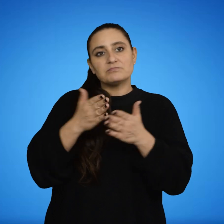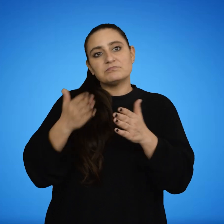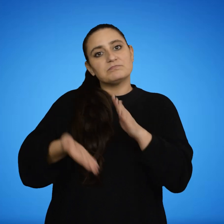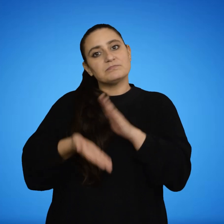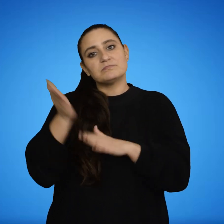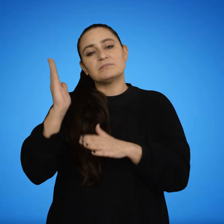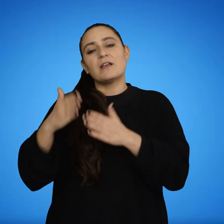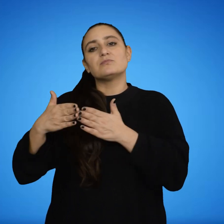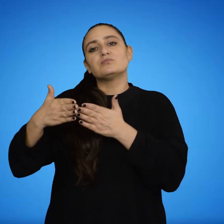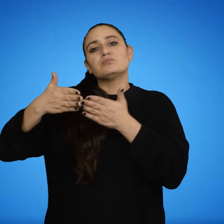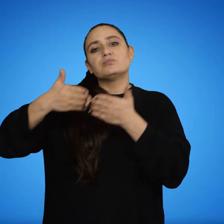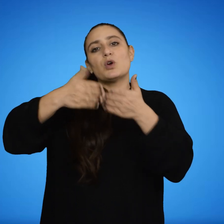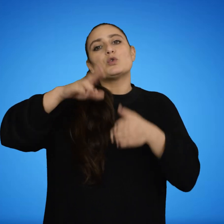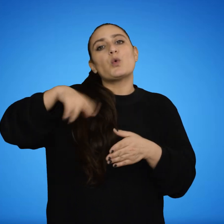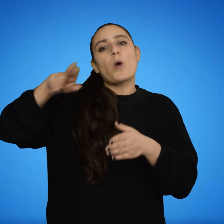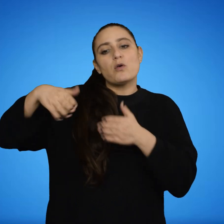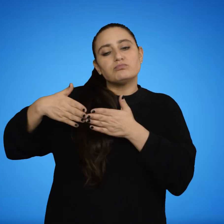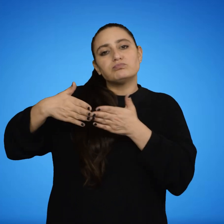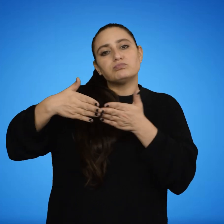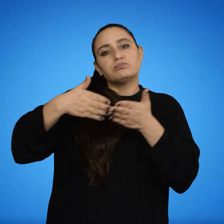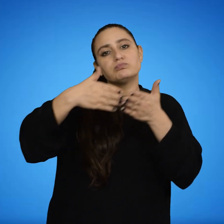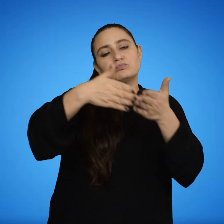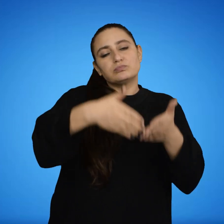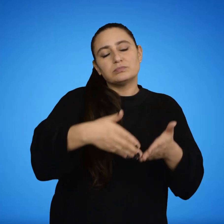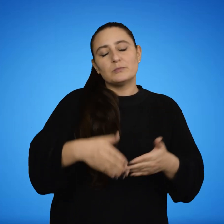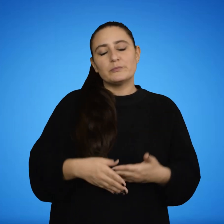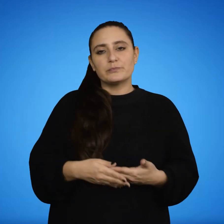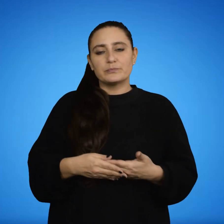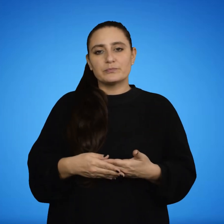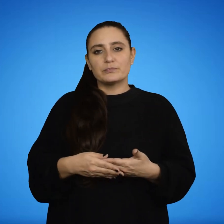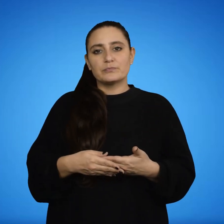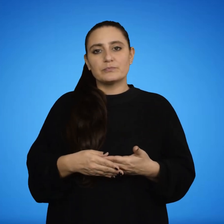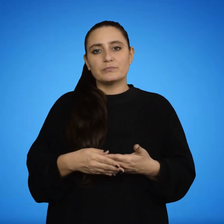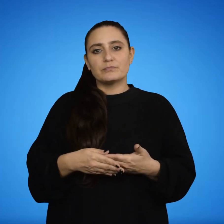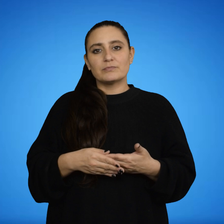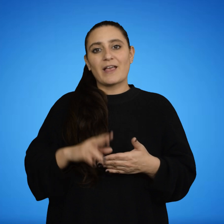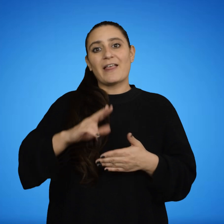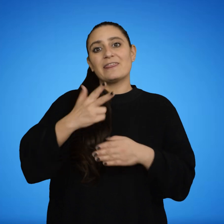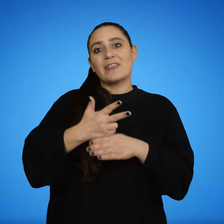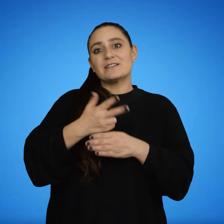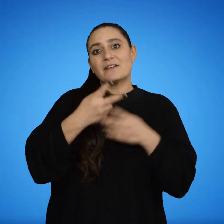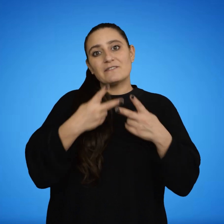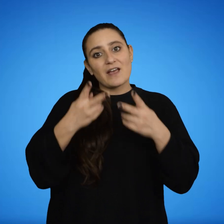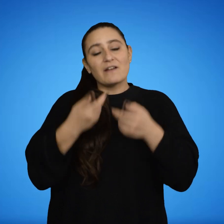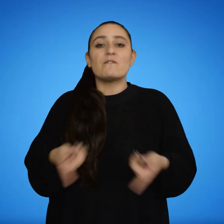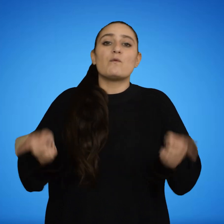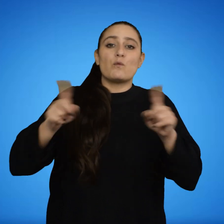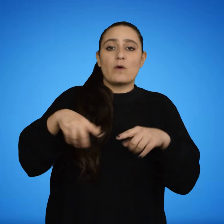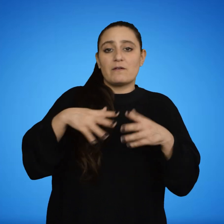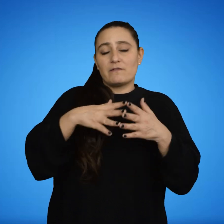llamado del mar y se enroló en un velero noruego que zarpa de Boston ABS. En el tercer viaje